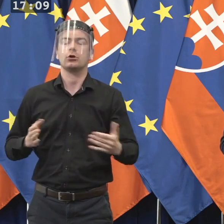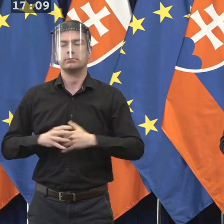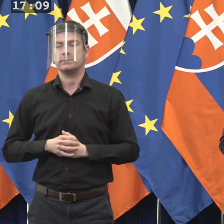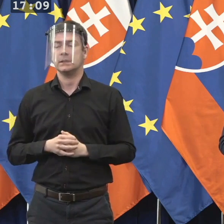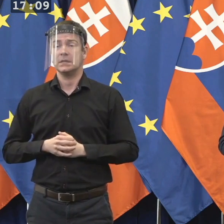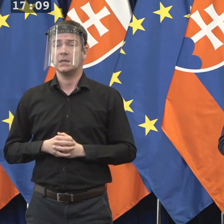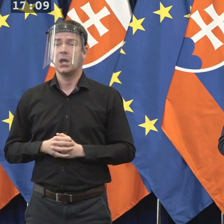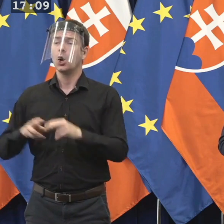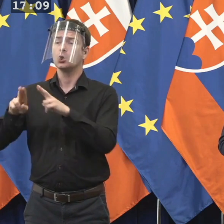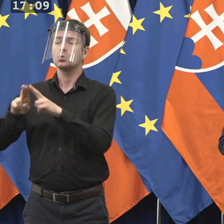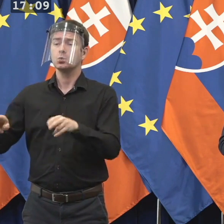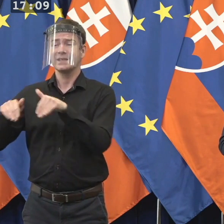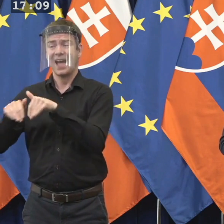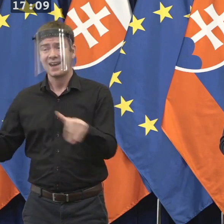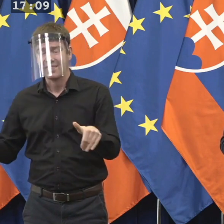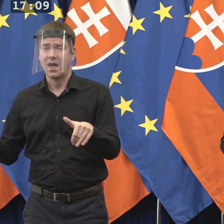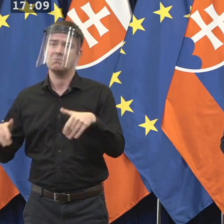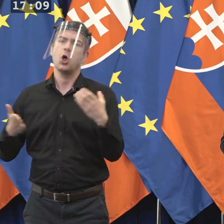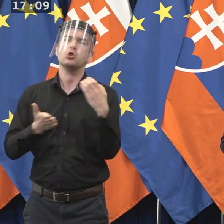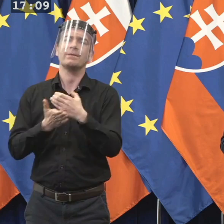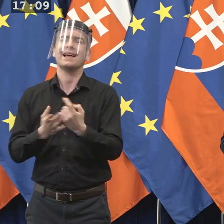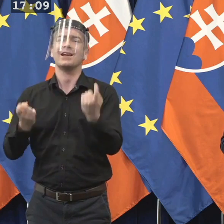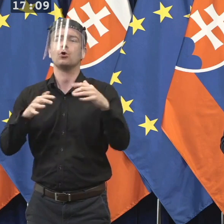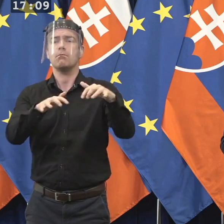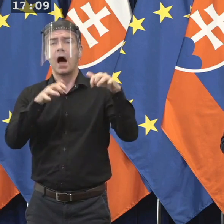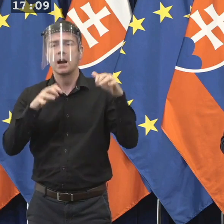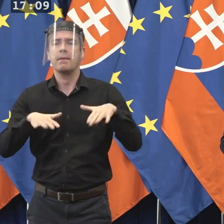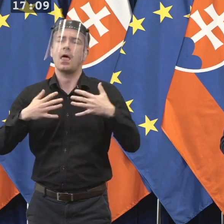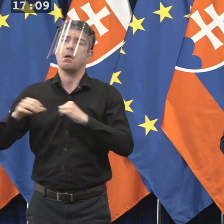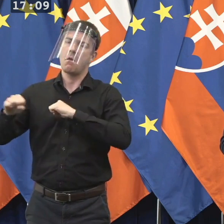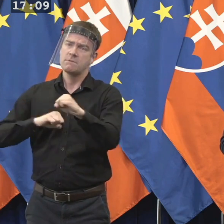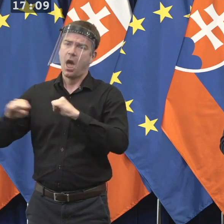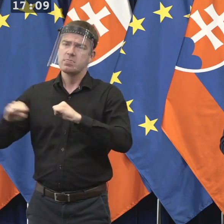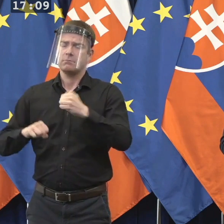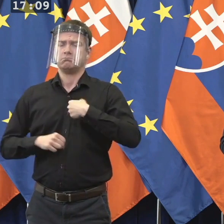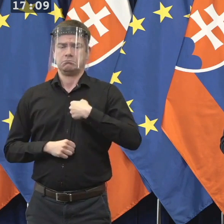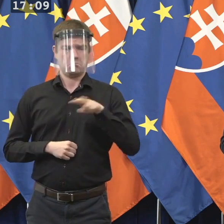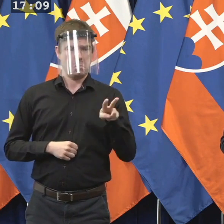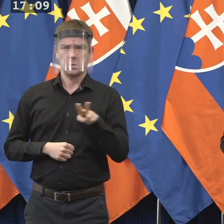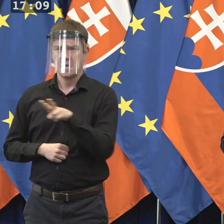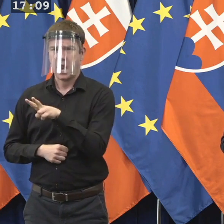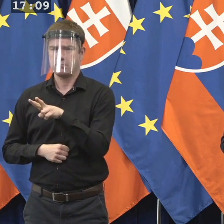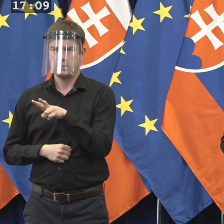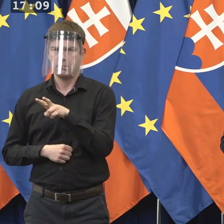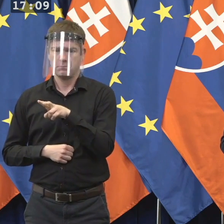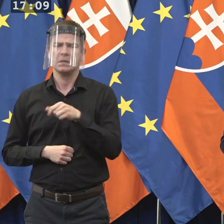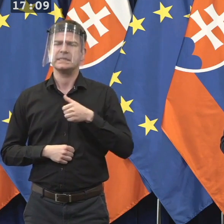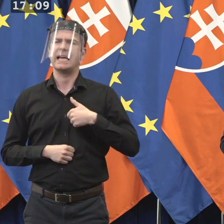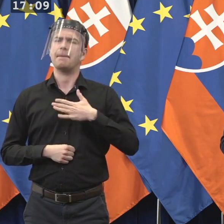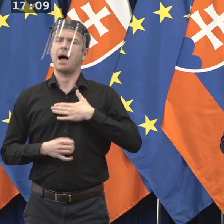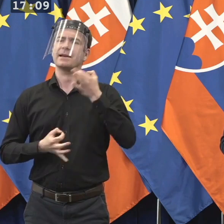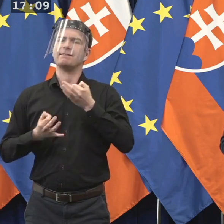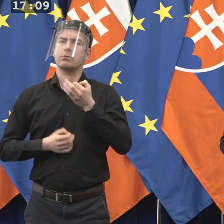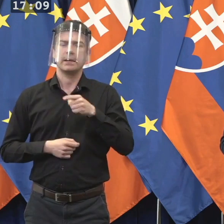nominovala či už parlament, alebo či už vláda do súdnej rady, domnevám sa až z ohľadom na to, čo o nich vieme v tomto momente,